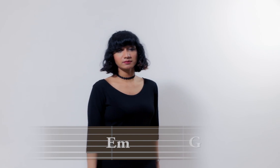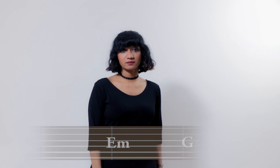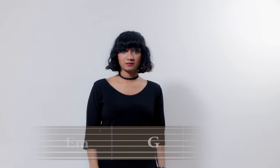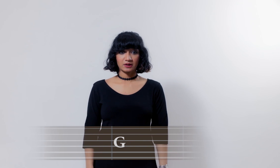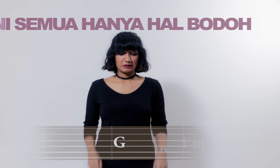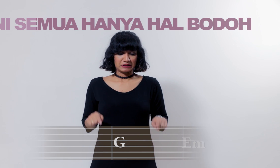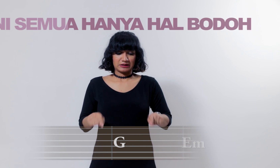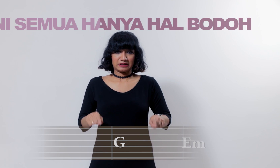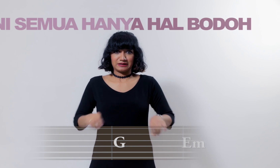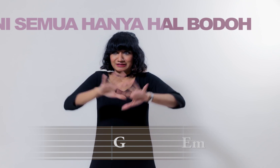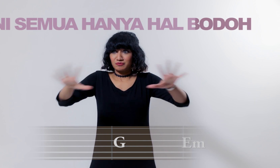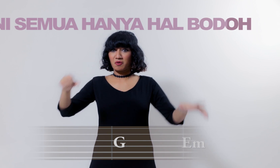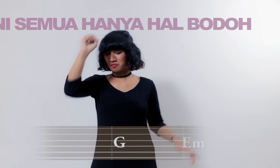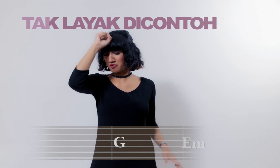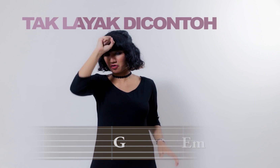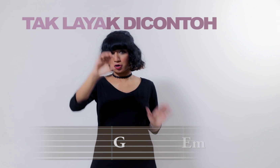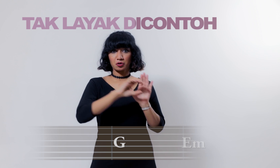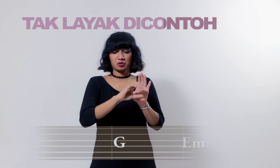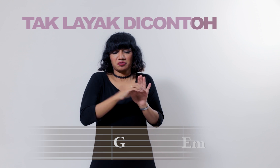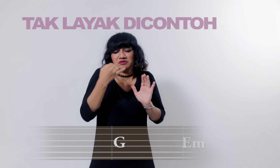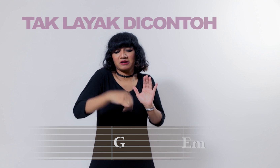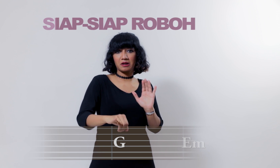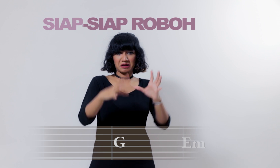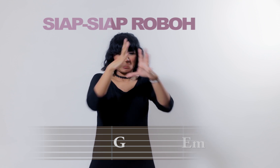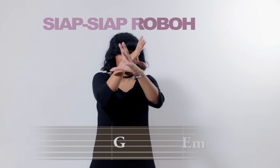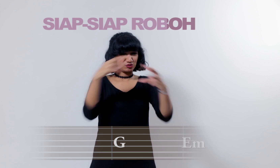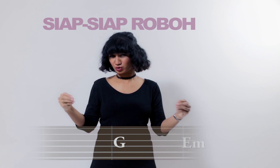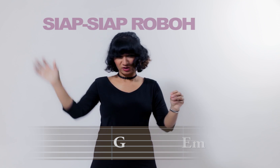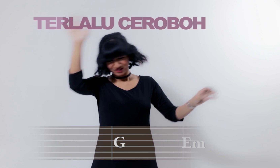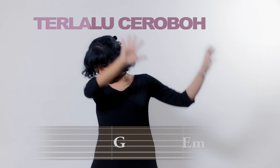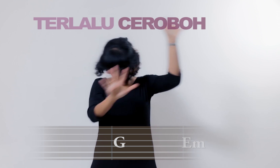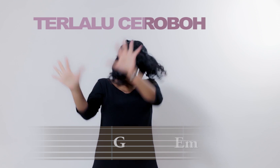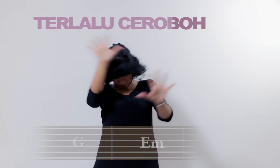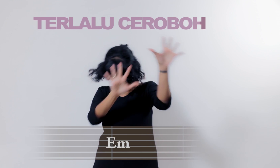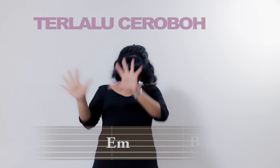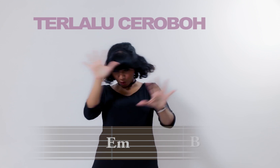Ini semua hanya hal bodoh Tak layak dicontoh Siap-siap lobo Terlalu ceroboh